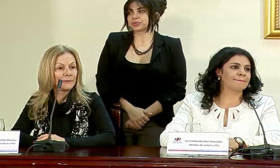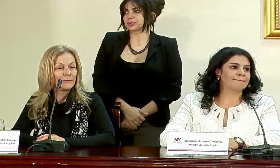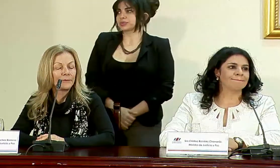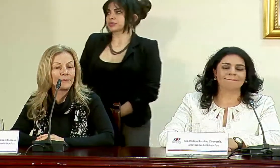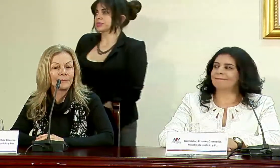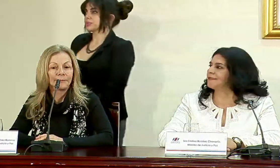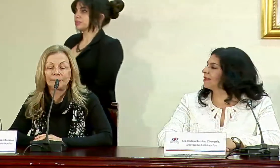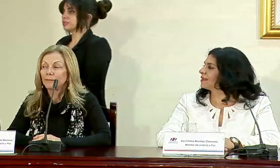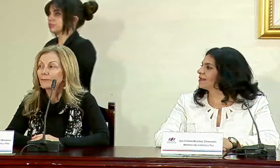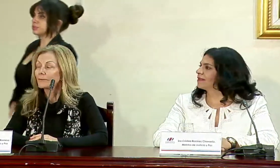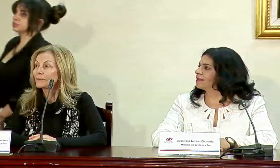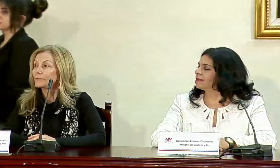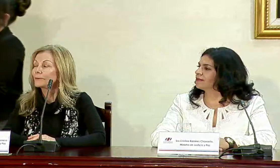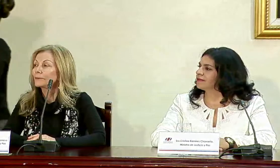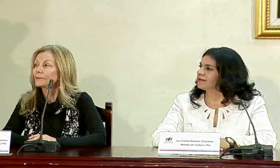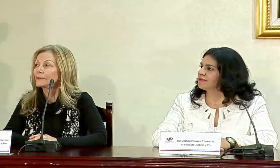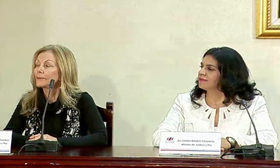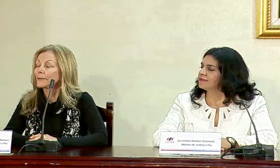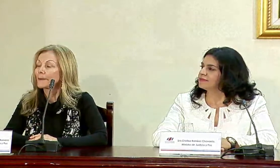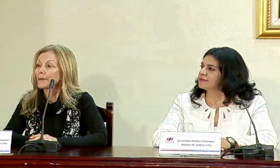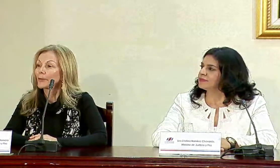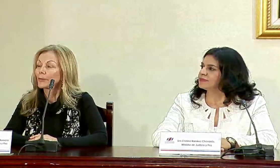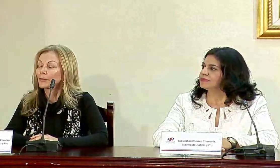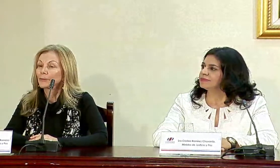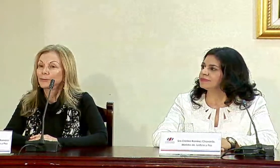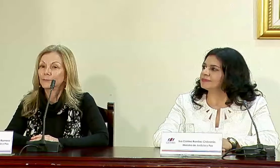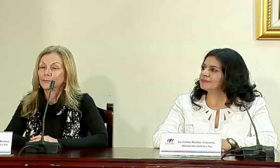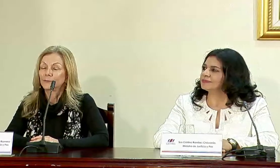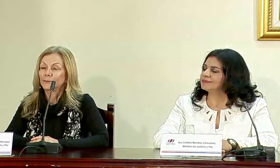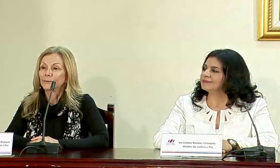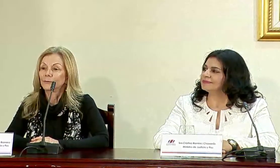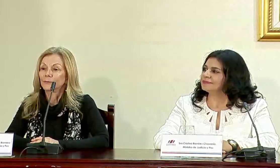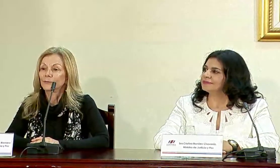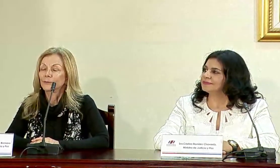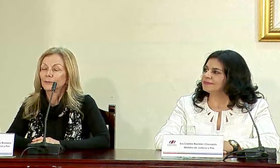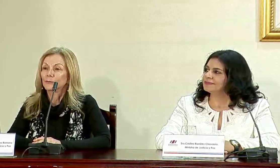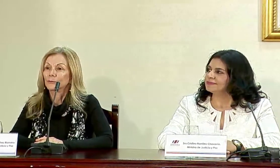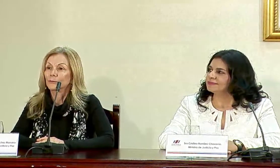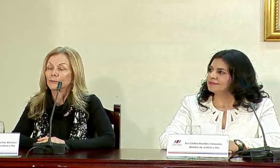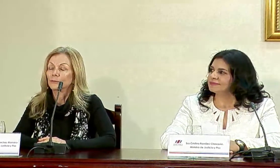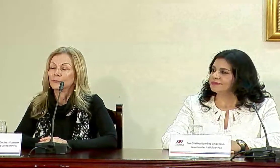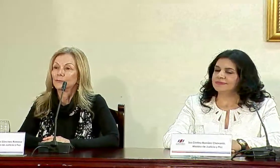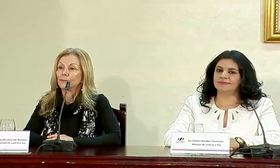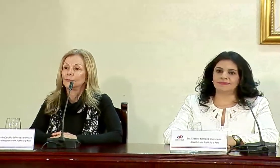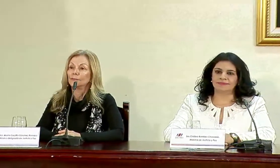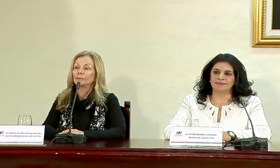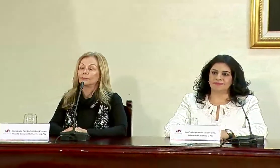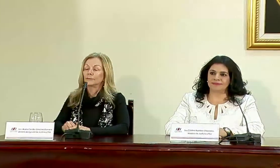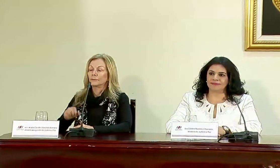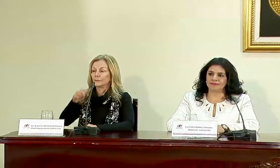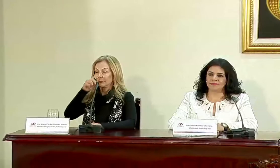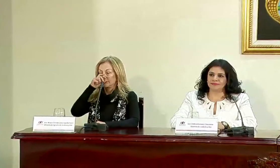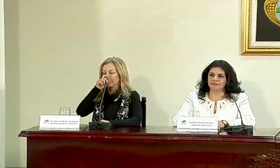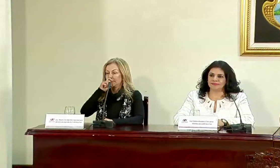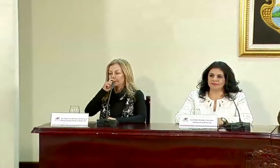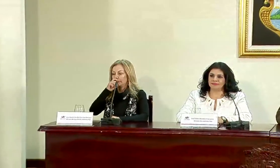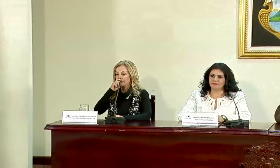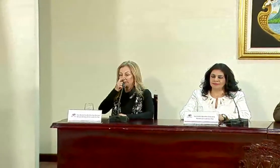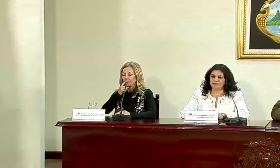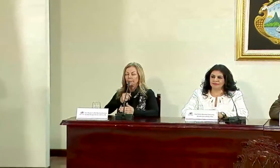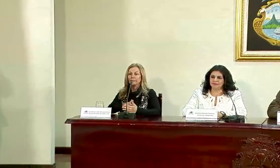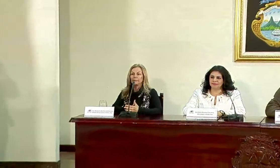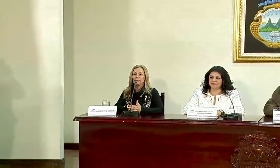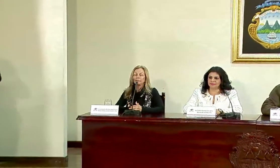compañeros disculpen nos restan dos preguntas para poder para que el presidente continúe con su agenda como ustedes saben hoy está bastante apretada